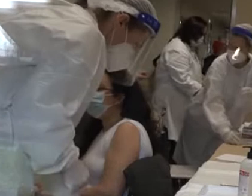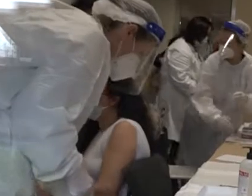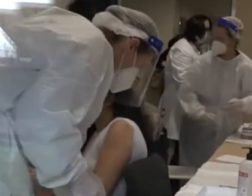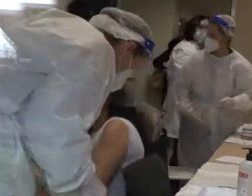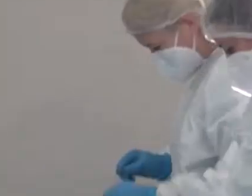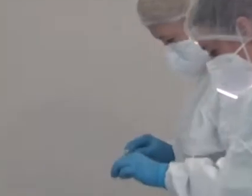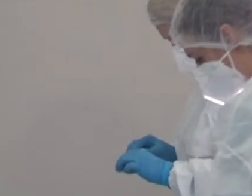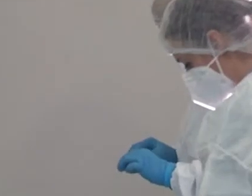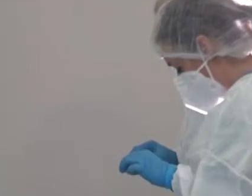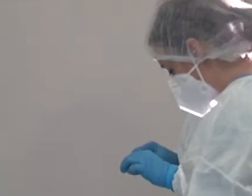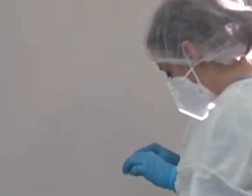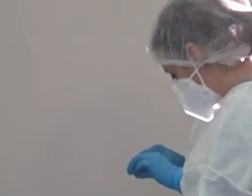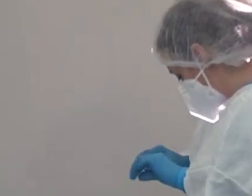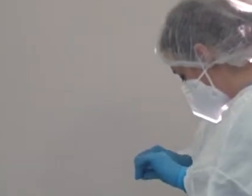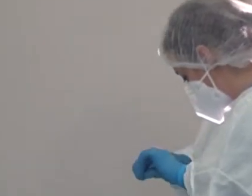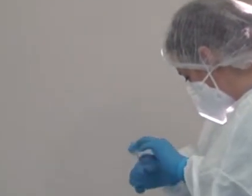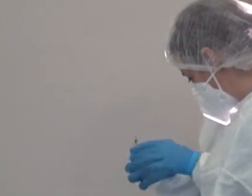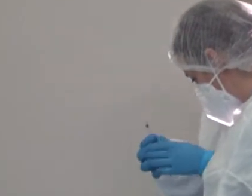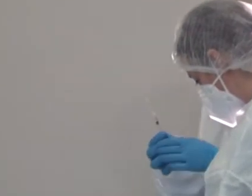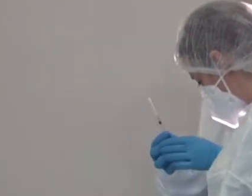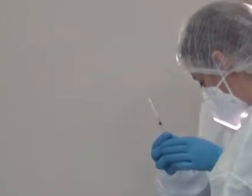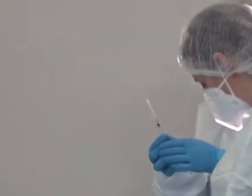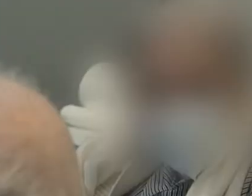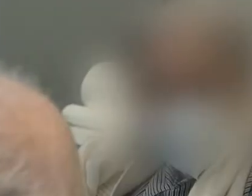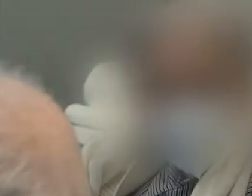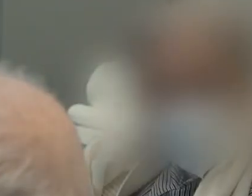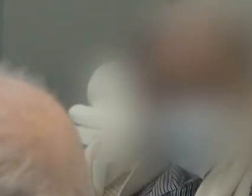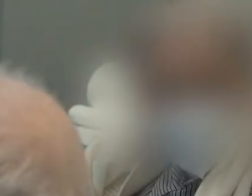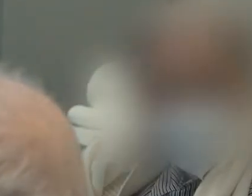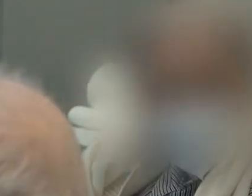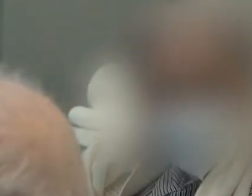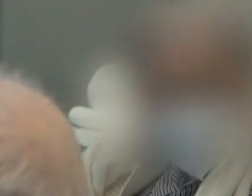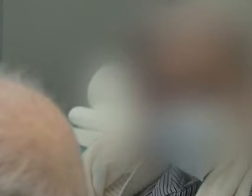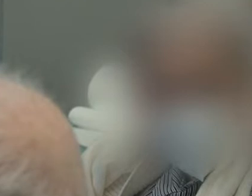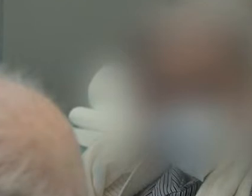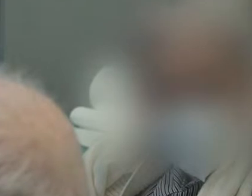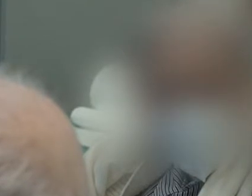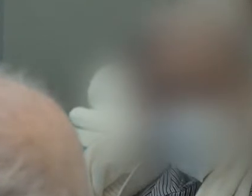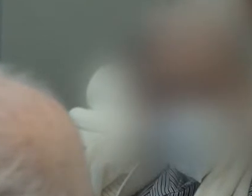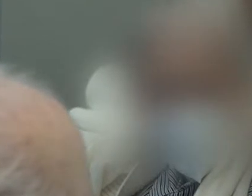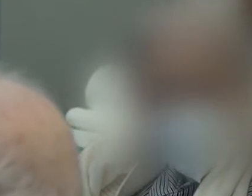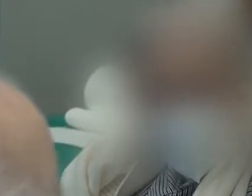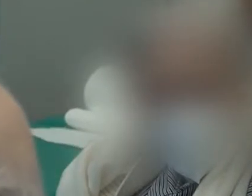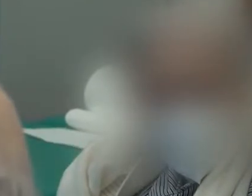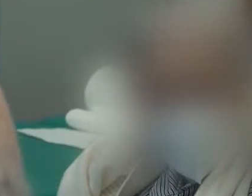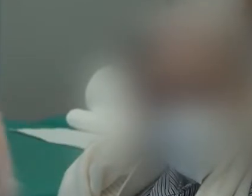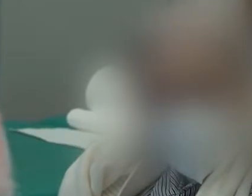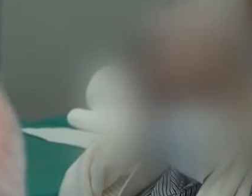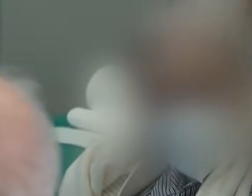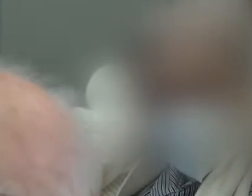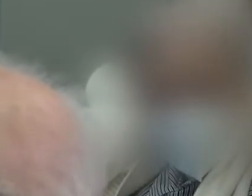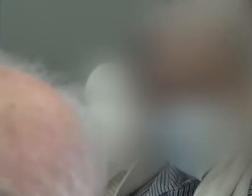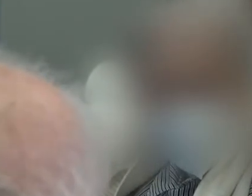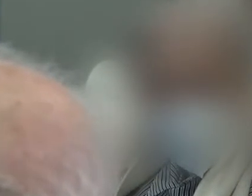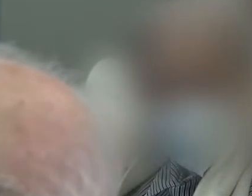attuali approvvigionamenti, solo per vaccinare con la doppia dose, i 360 mila veneti over 80, si arriva alla fine di aprile e mentre il